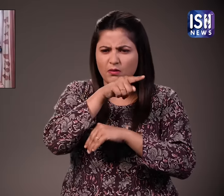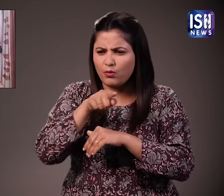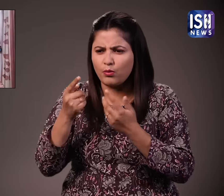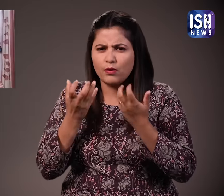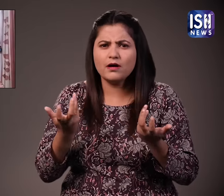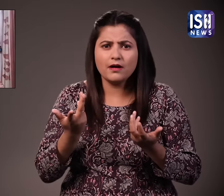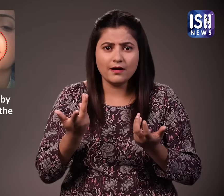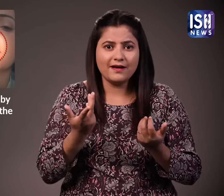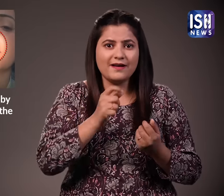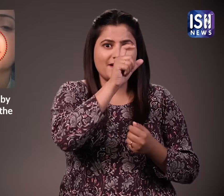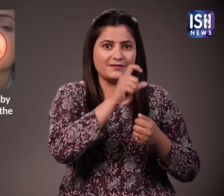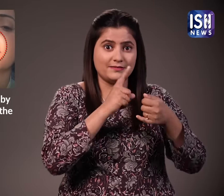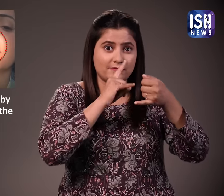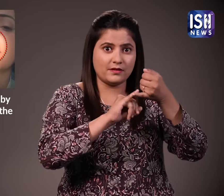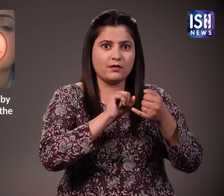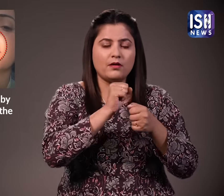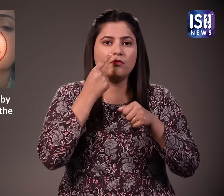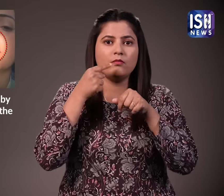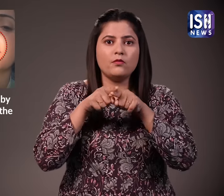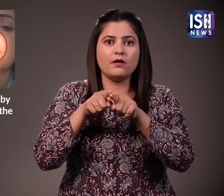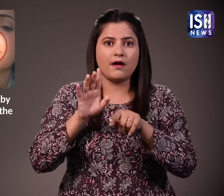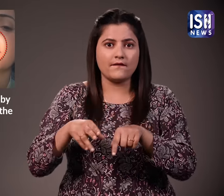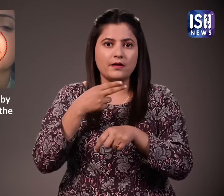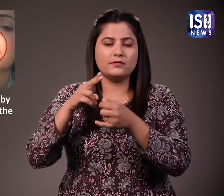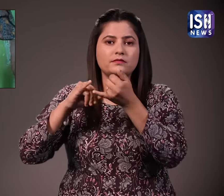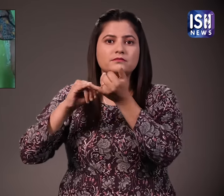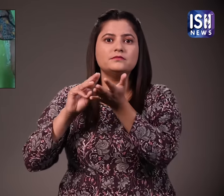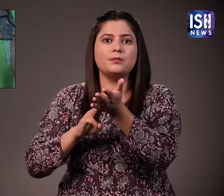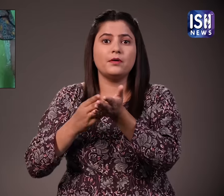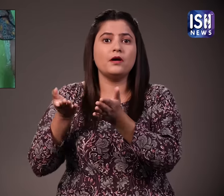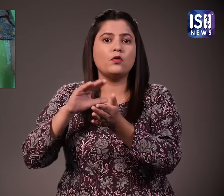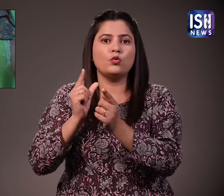उत्तरपरदेश के नौईडा के अपने भारतिय प्रेमी सचिन मीना से शादी करने के लिए सीमा पार आई थी